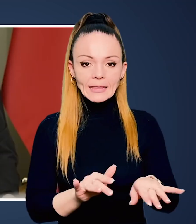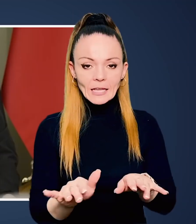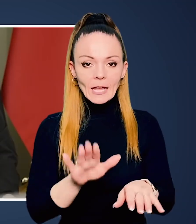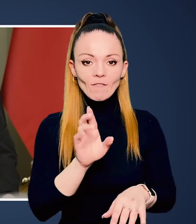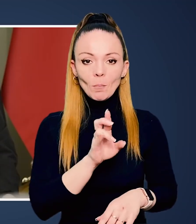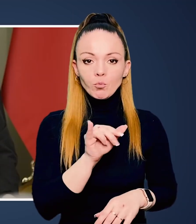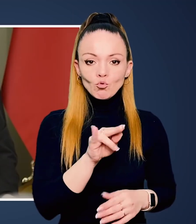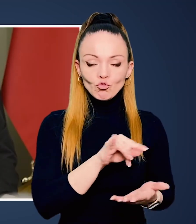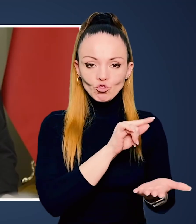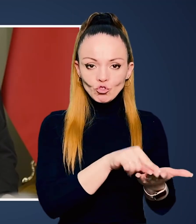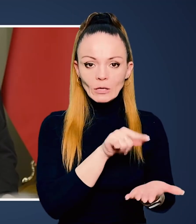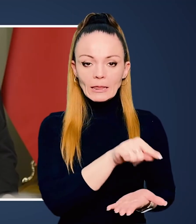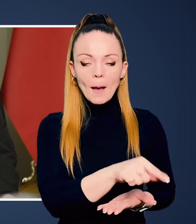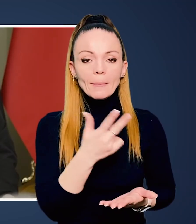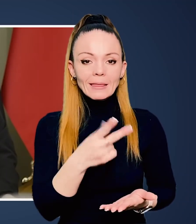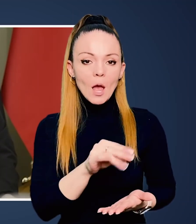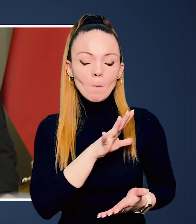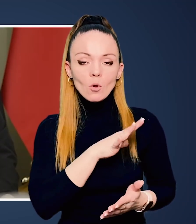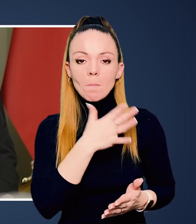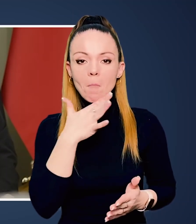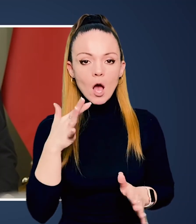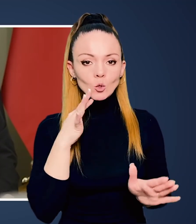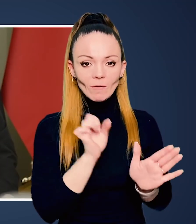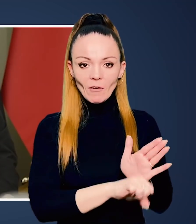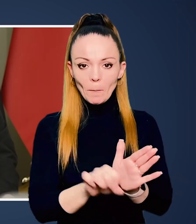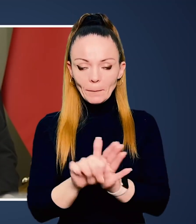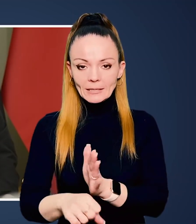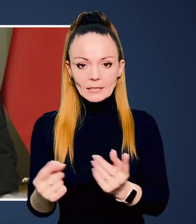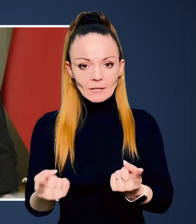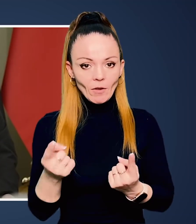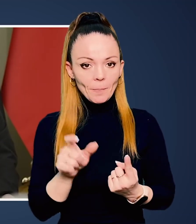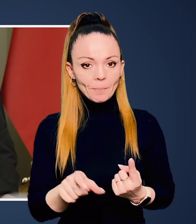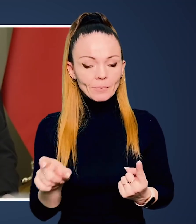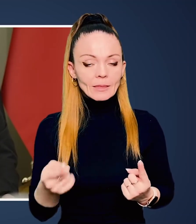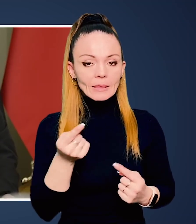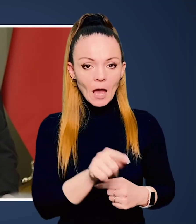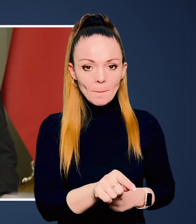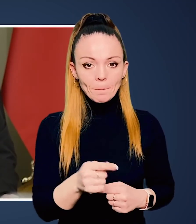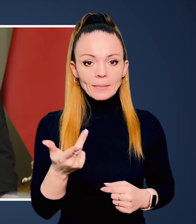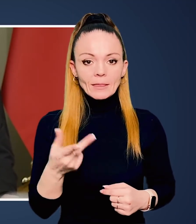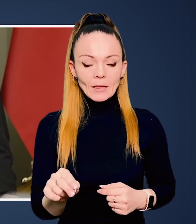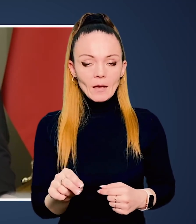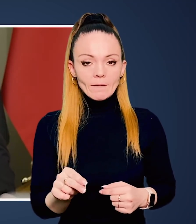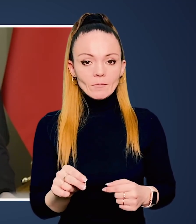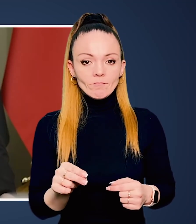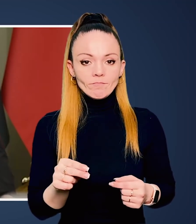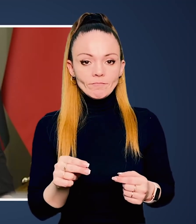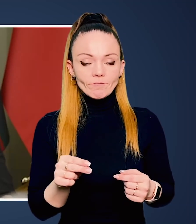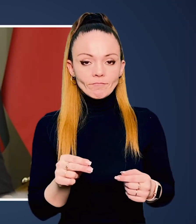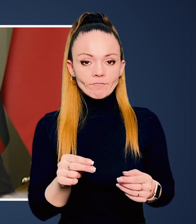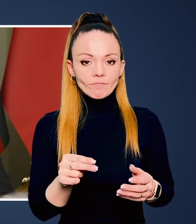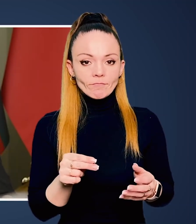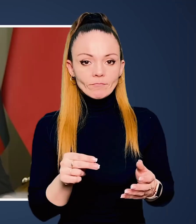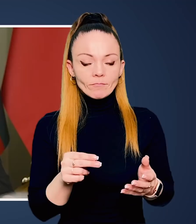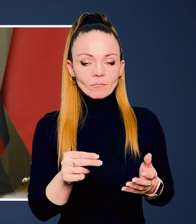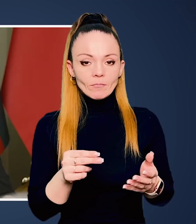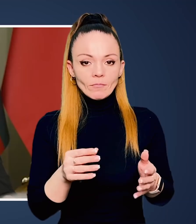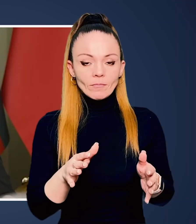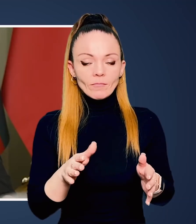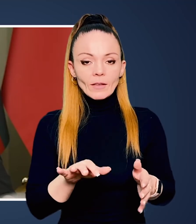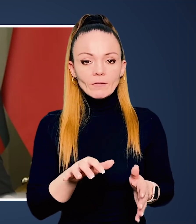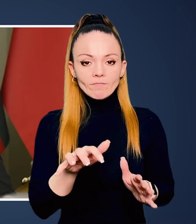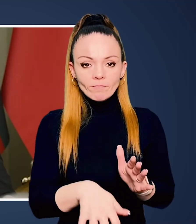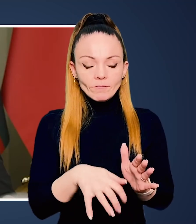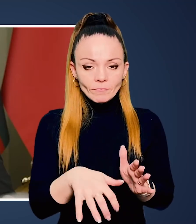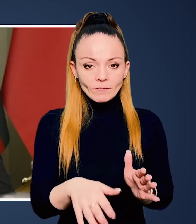доказові дії в Бучі, там, де були масові вбивства, там, де відкриваємо